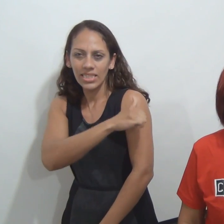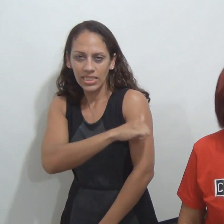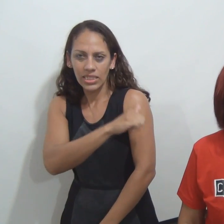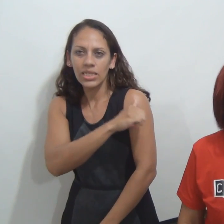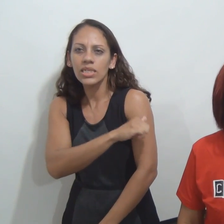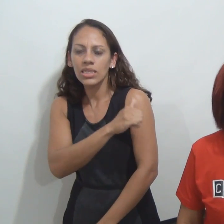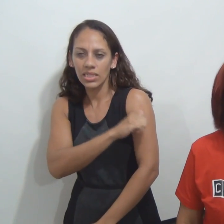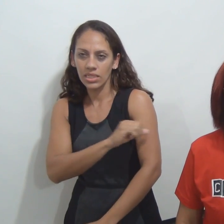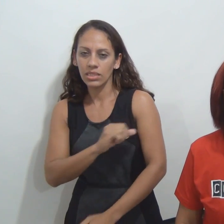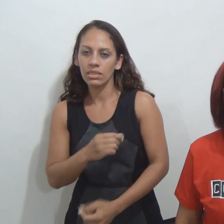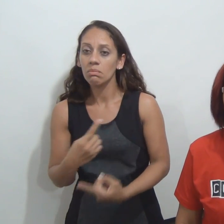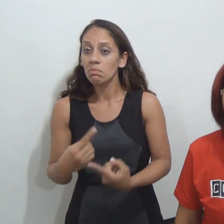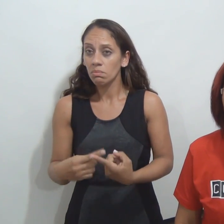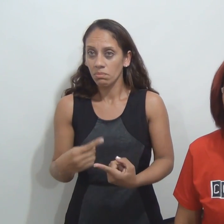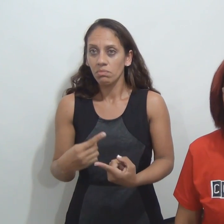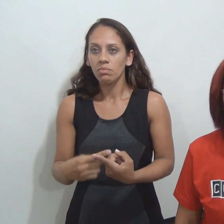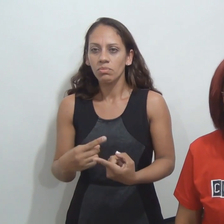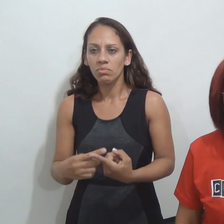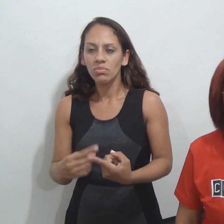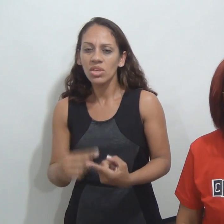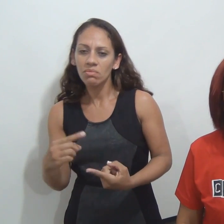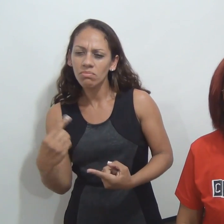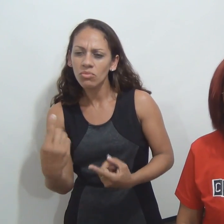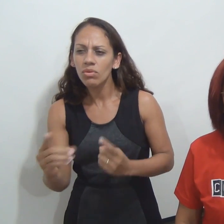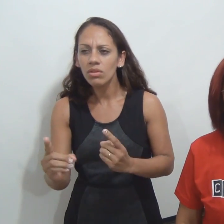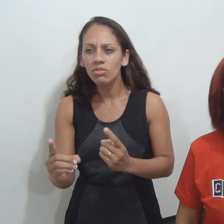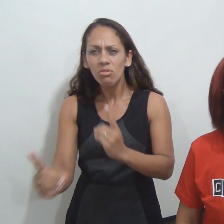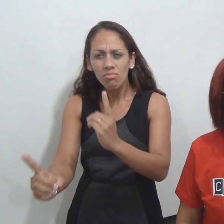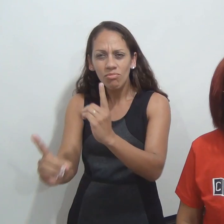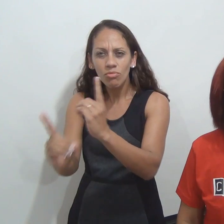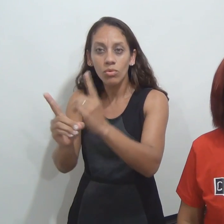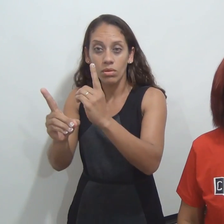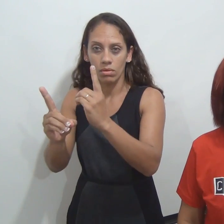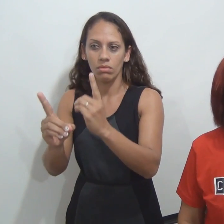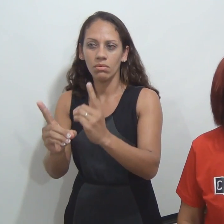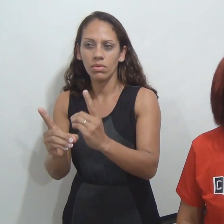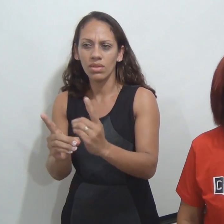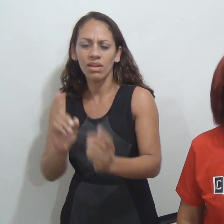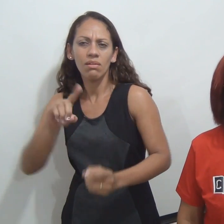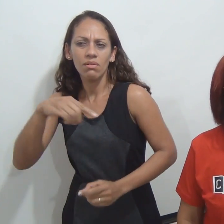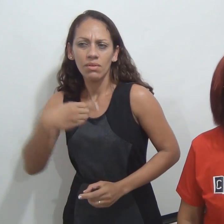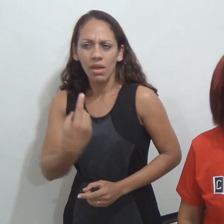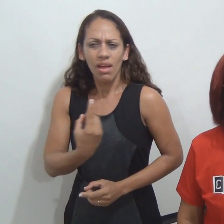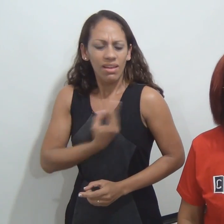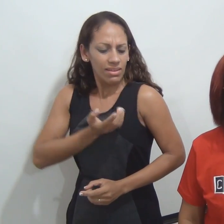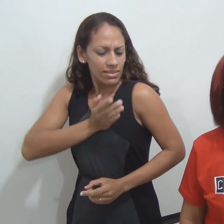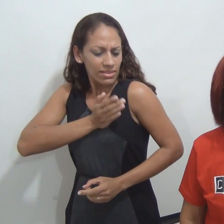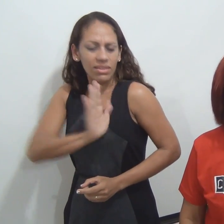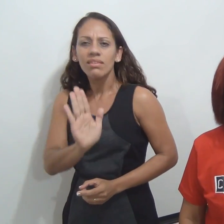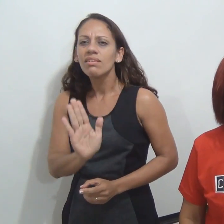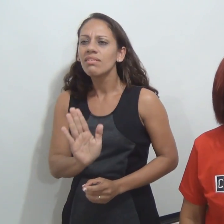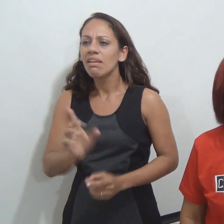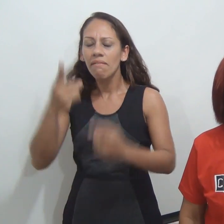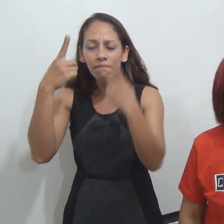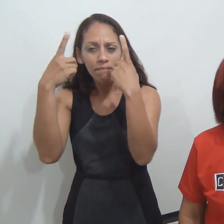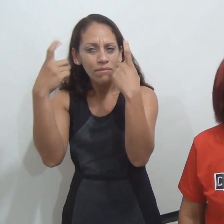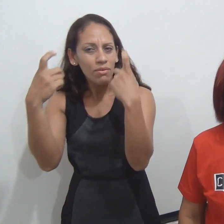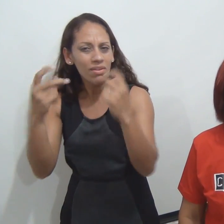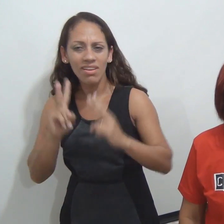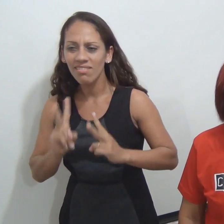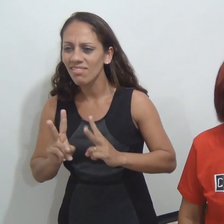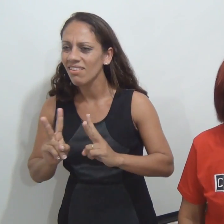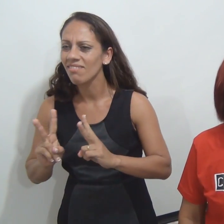encontro seja um ato de repúdio, um ato de repúdio à violência que continua acontecendo no Rio de Janeiro